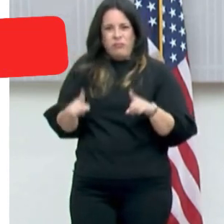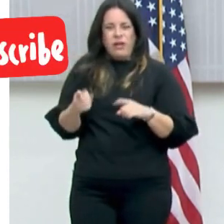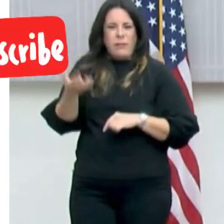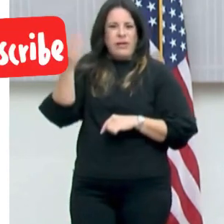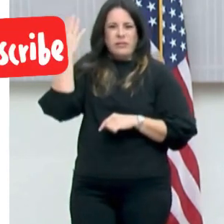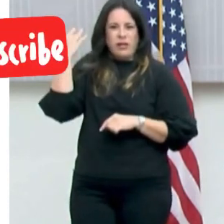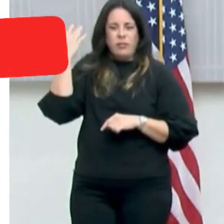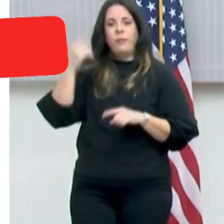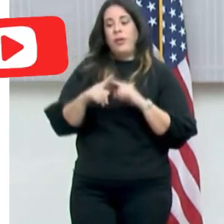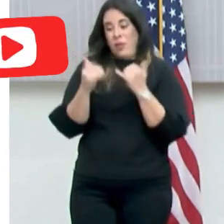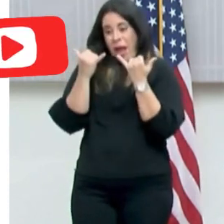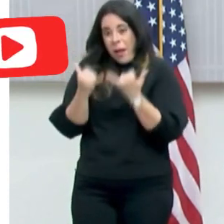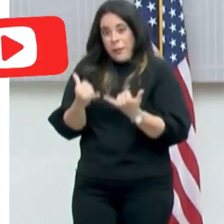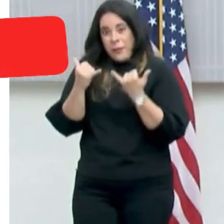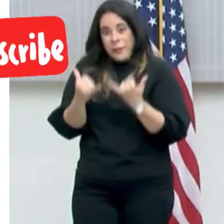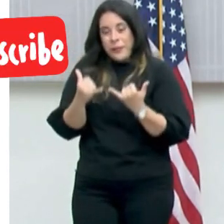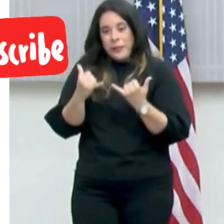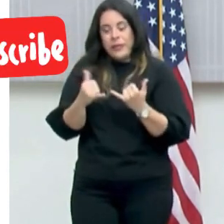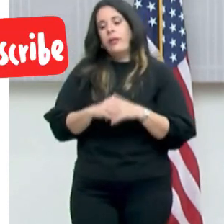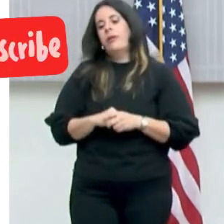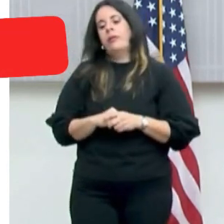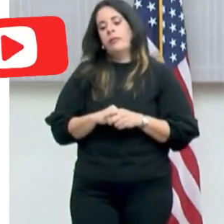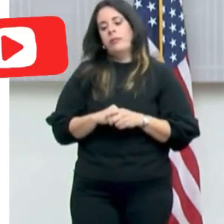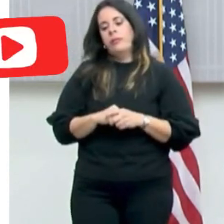Pero en este momento dado, no procedía. ¡Gracias! ¡Gracias! ¡Gracias! ¡Gracias!